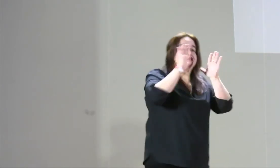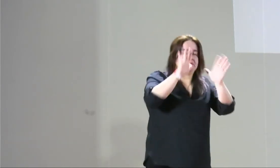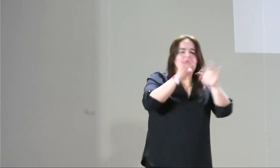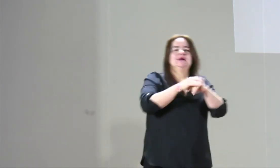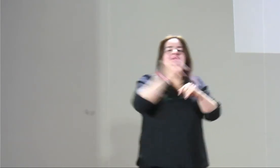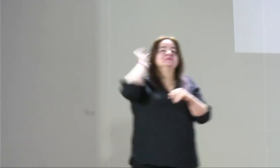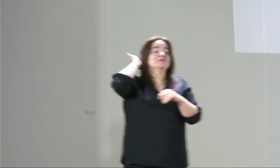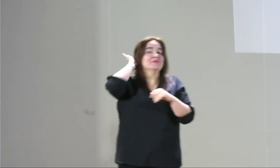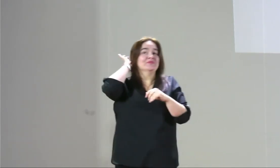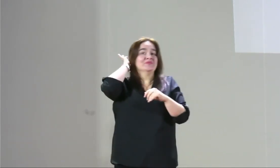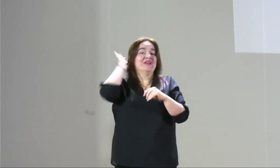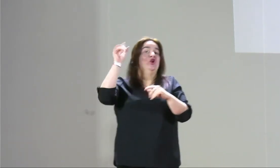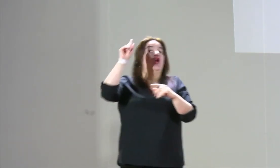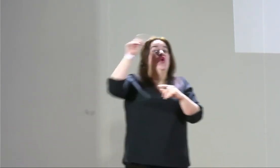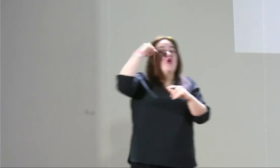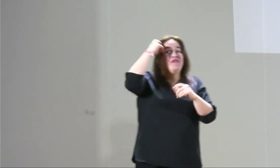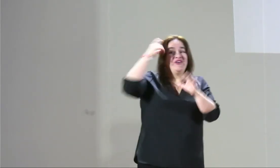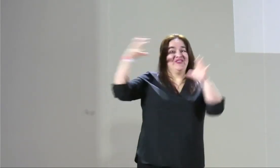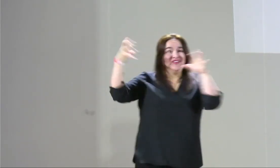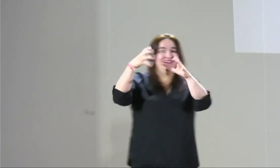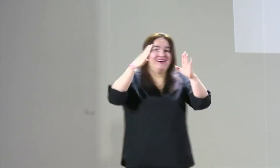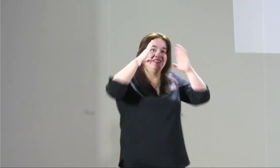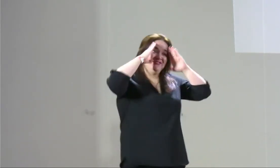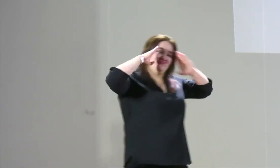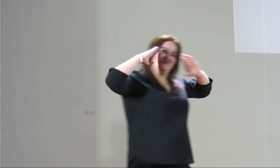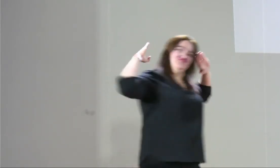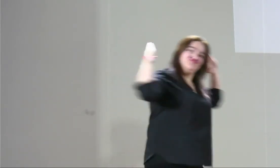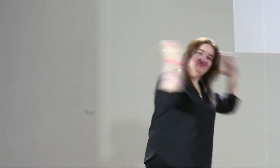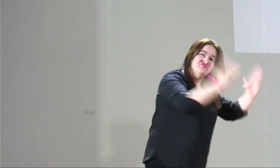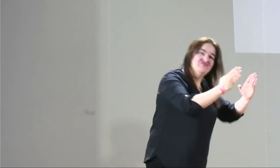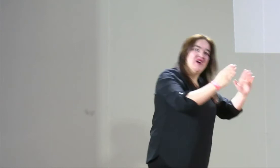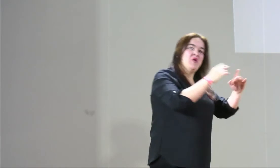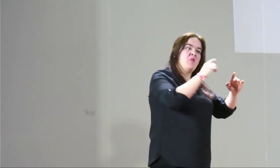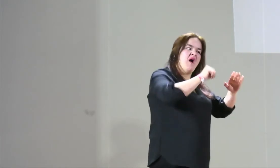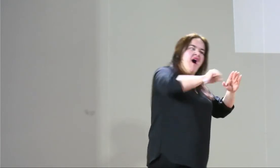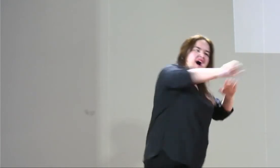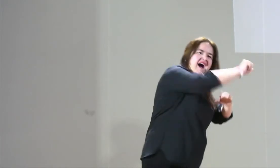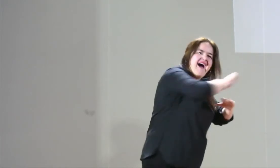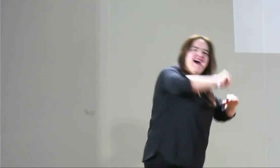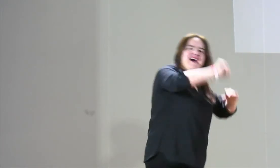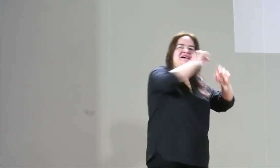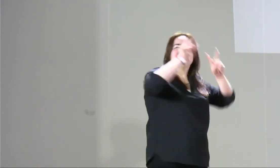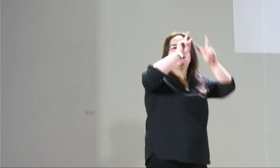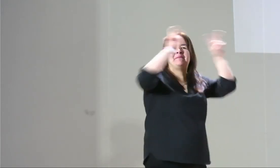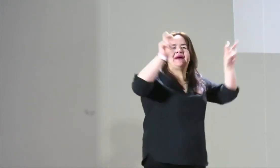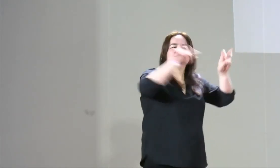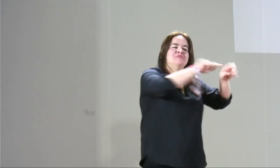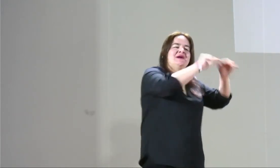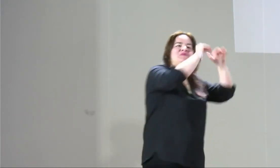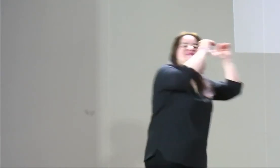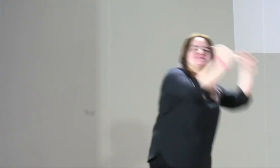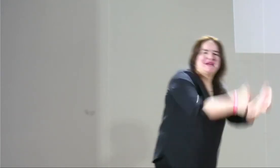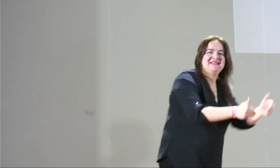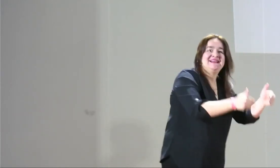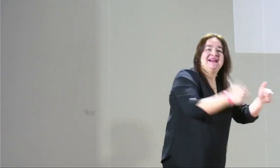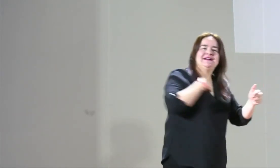que nos embargaban y no sabíamos cómo hacer esa participación plena y esa exigencia. Ahora, desde el gobierno que si se tiene una ruta